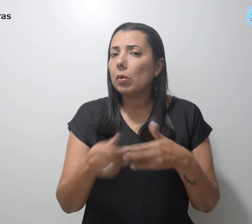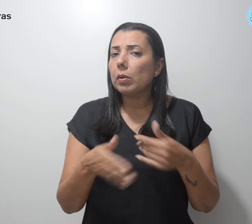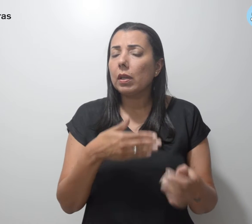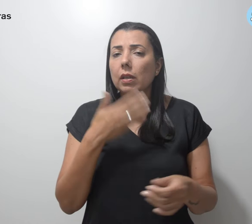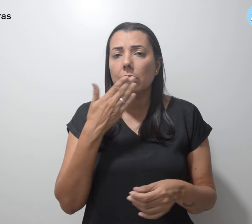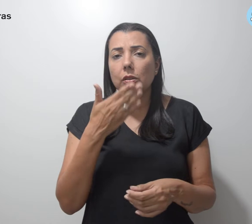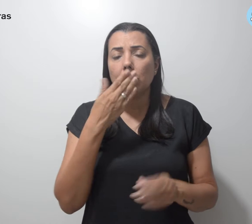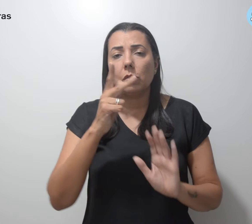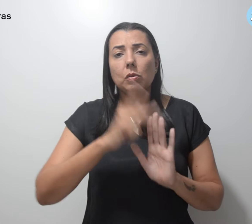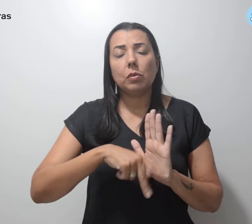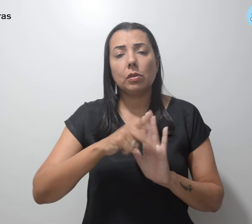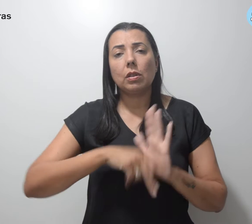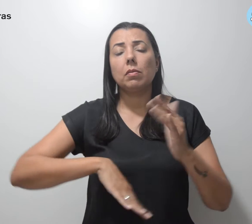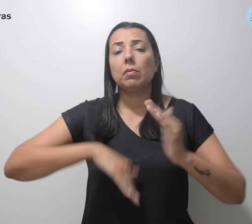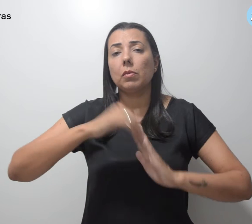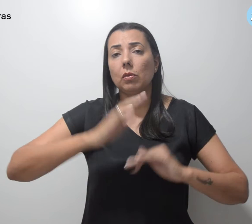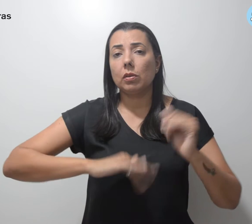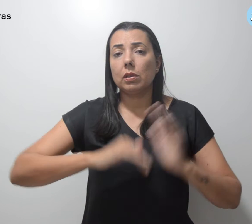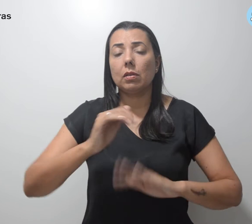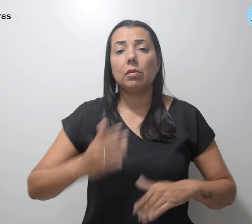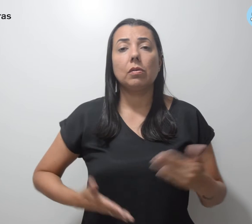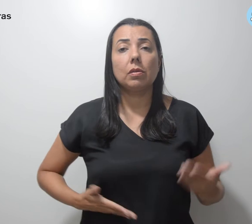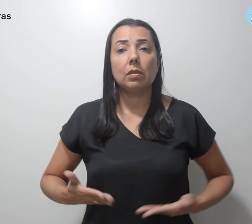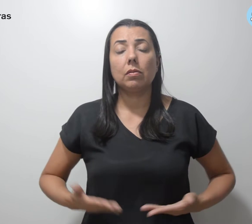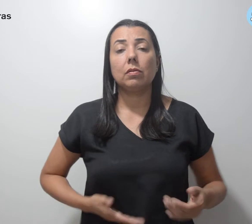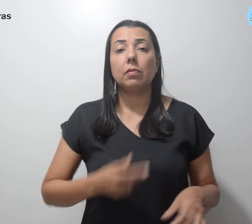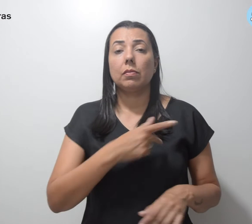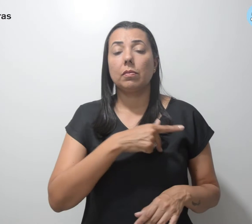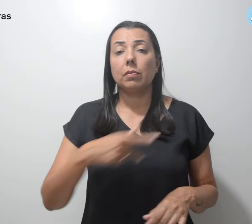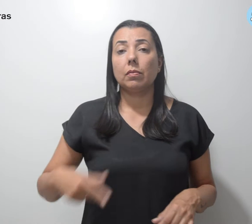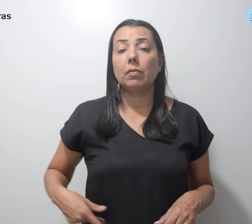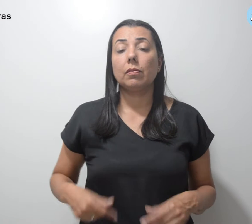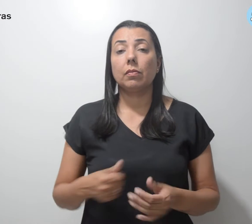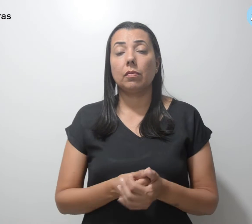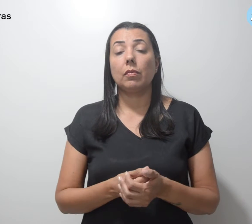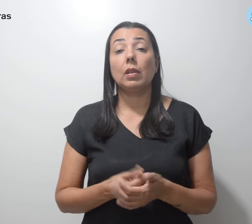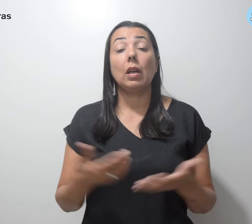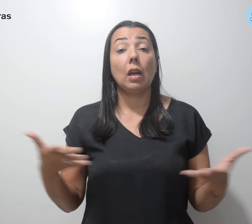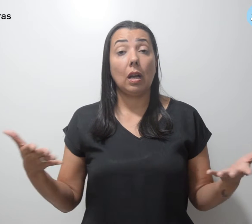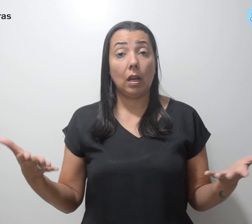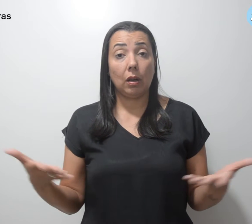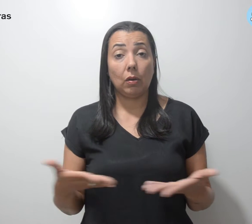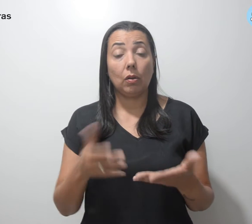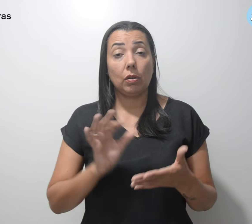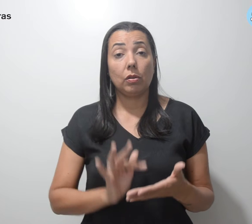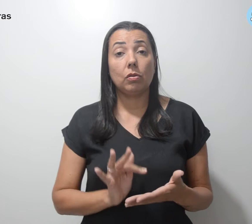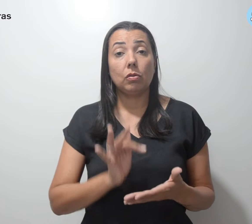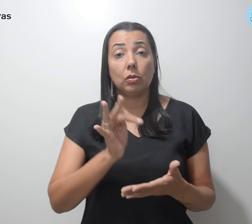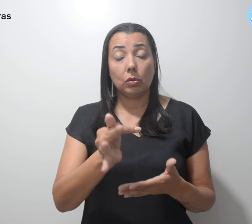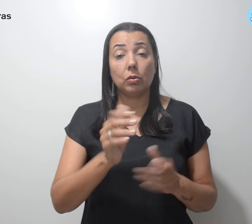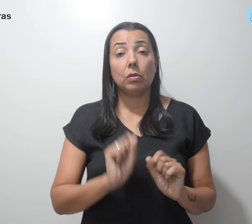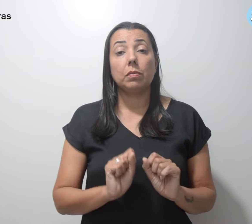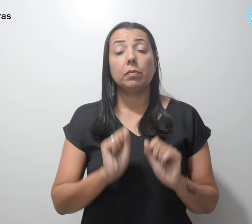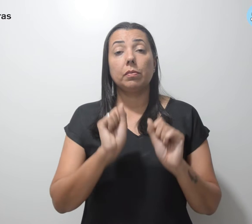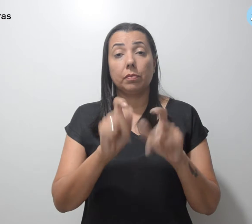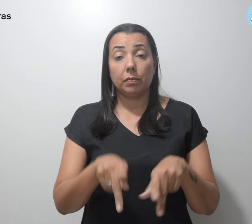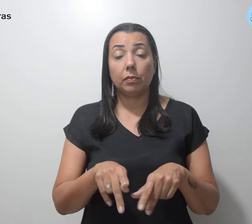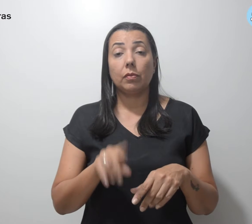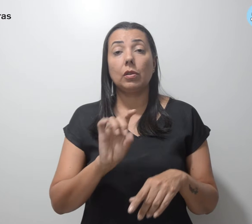plano de carreira do serviço público. O atual e o futuro aposentado só tem a